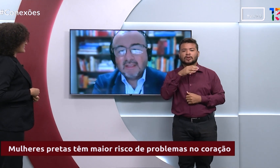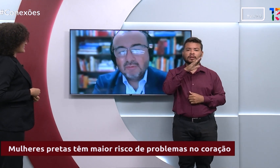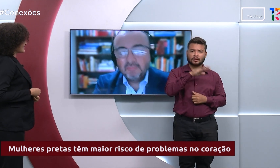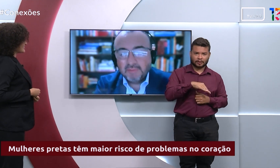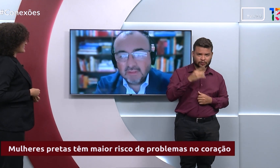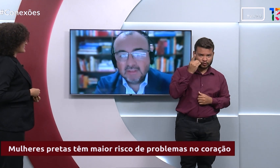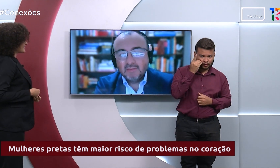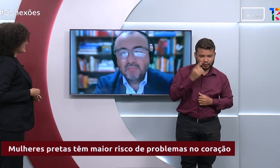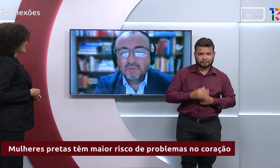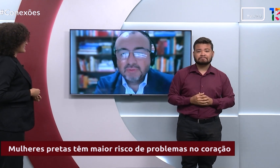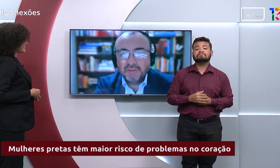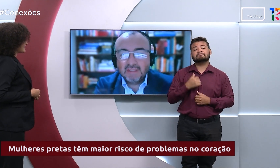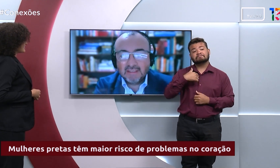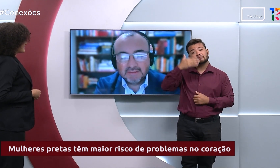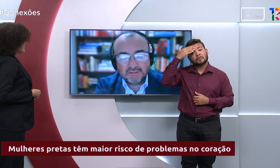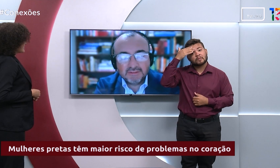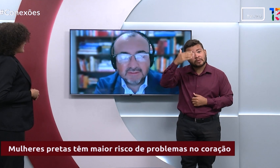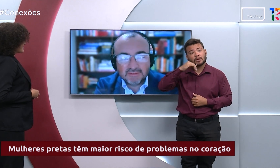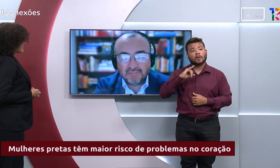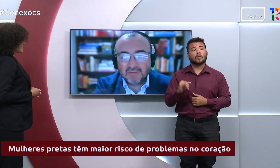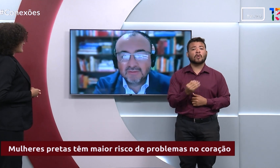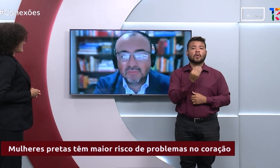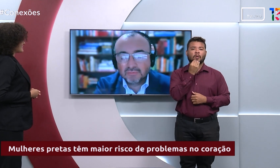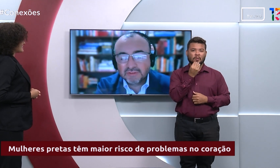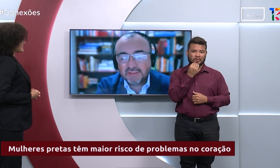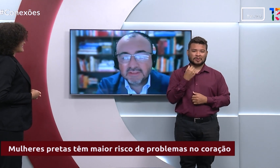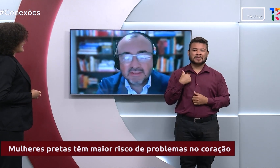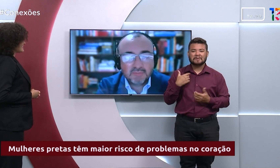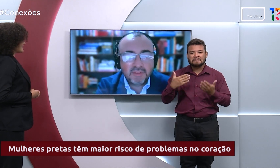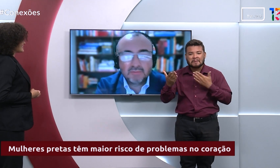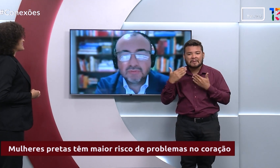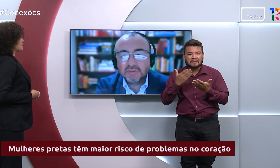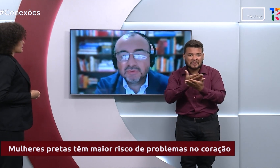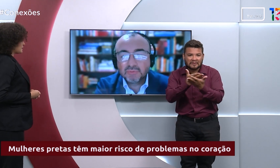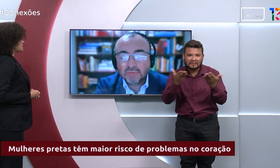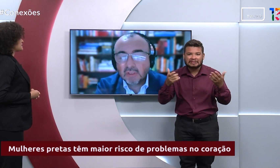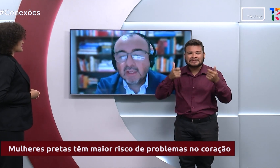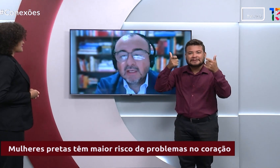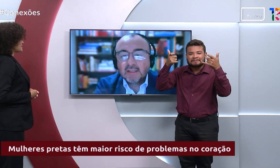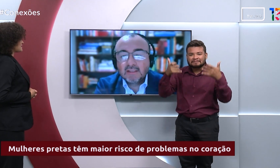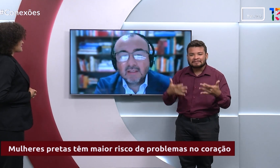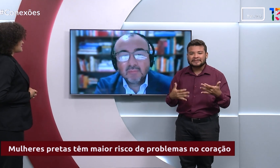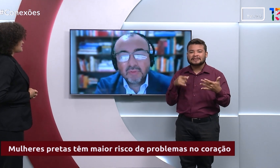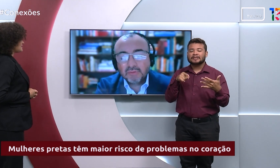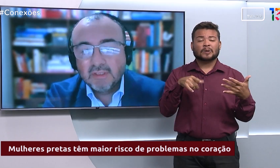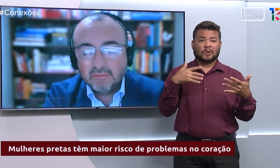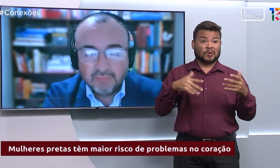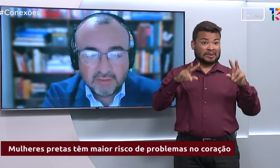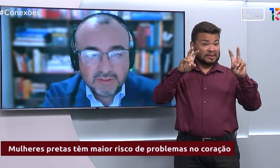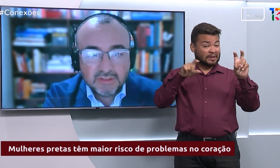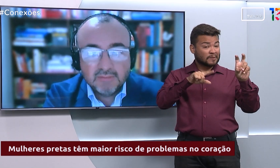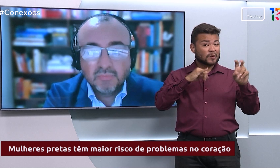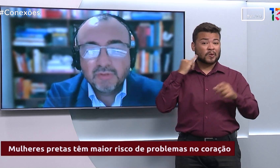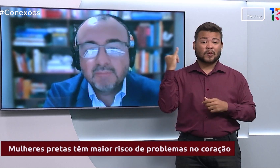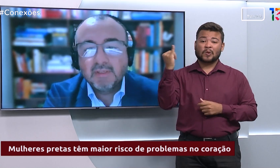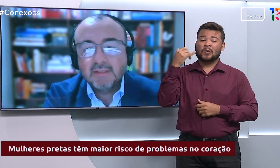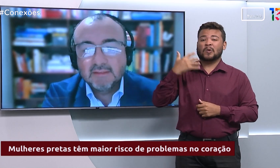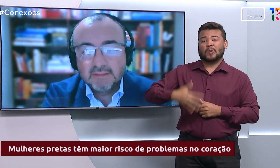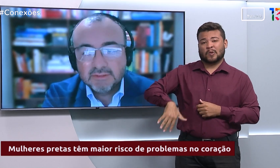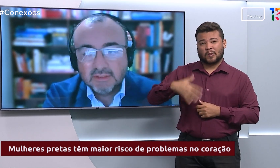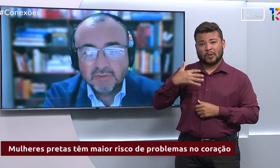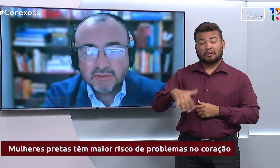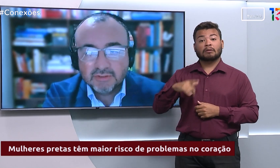obrigado pela oportunidade de estar falando com vocês a respeito de um assunto que é muito relevante e muito